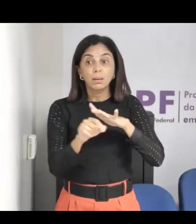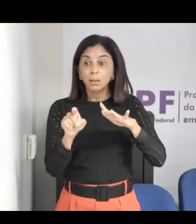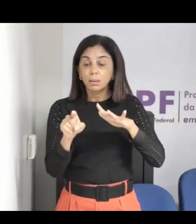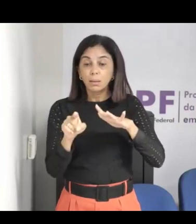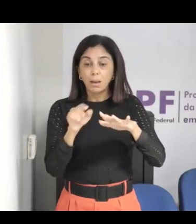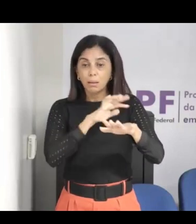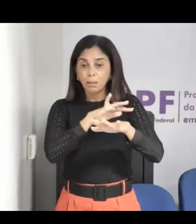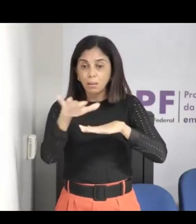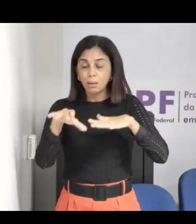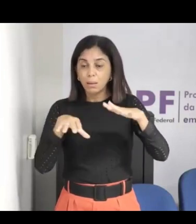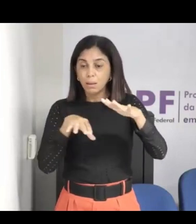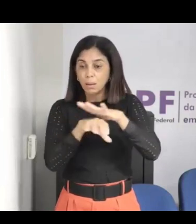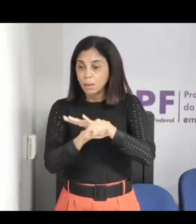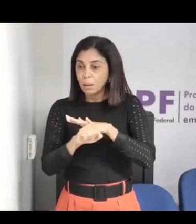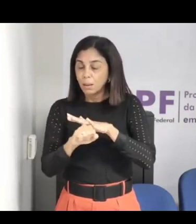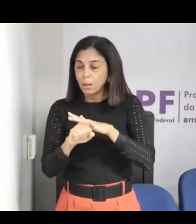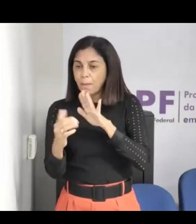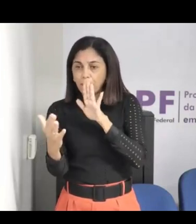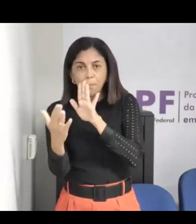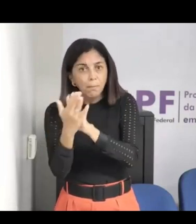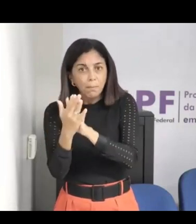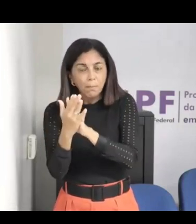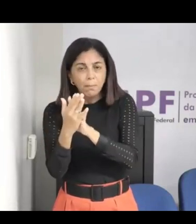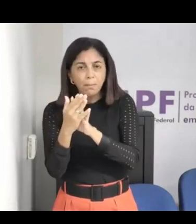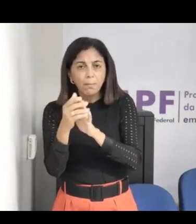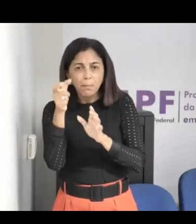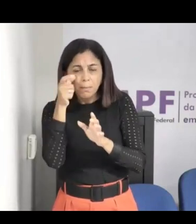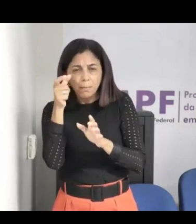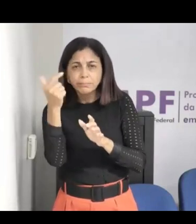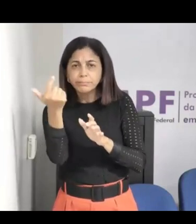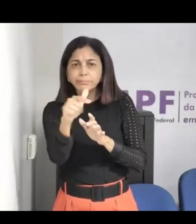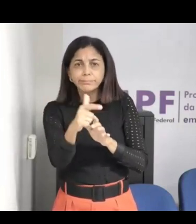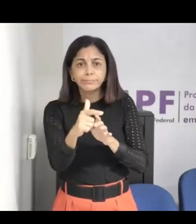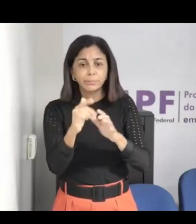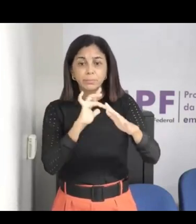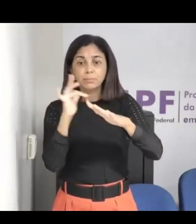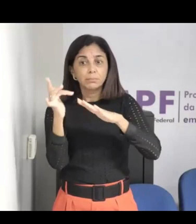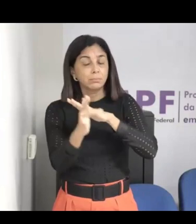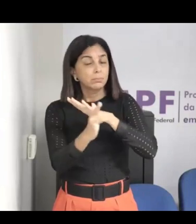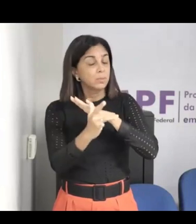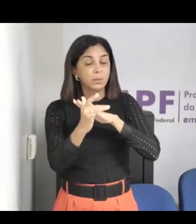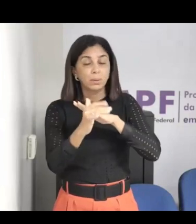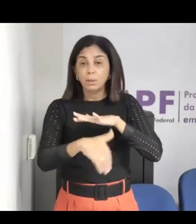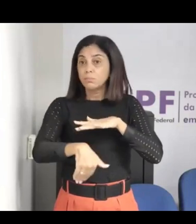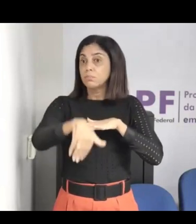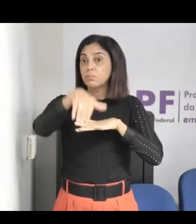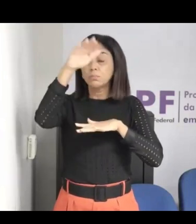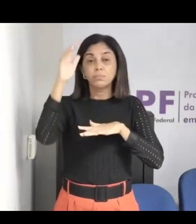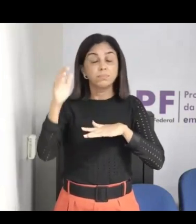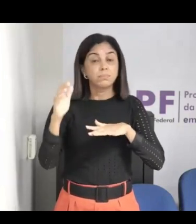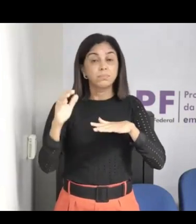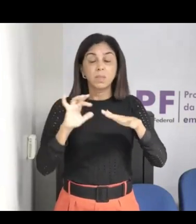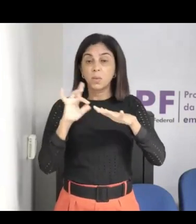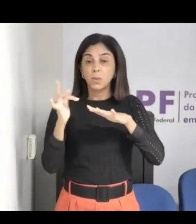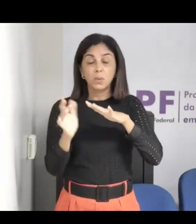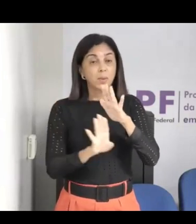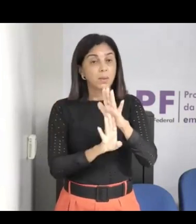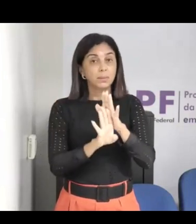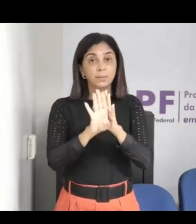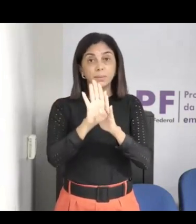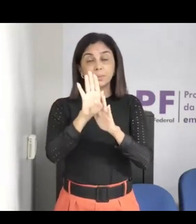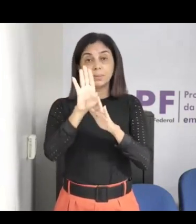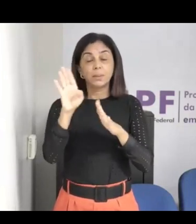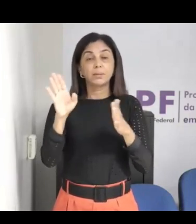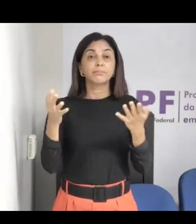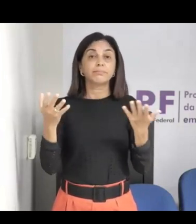outra coisa que ela me falou, ela falou, olha, esses criminosos, eles, muitos são hackers, né, então eles entram, conseguem